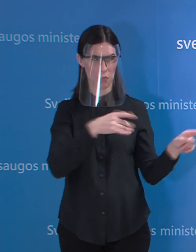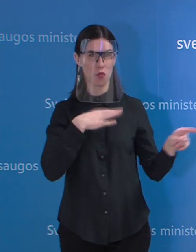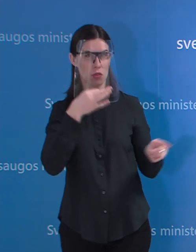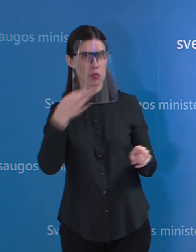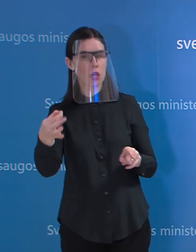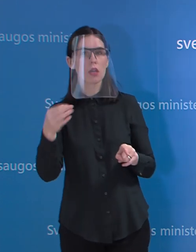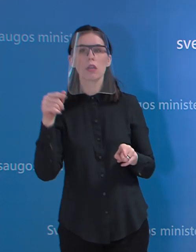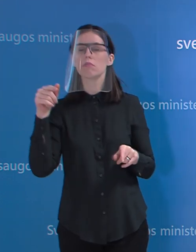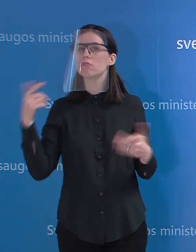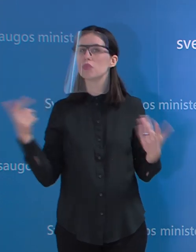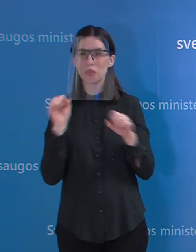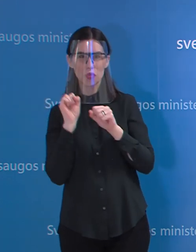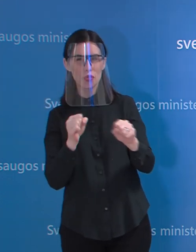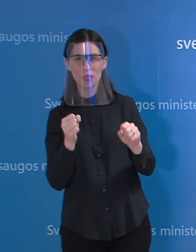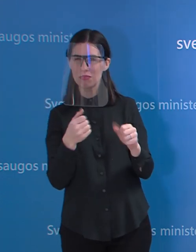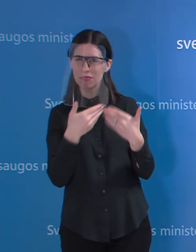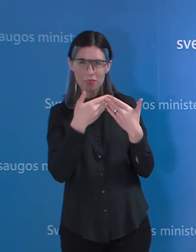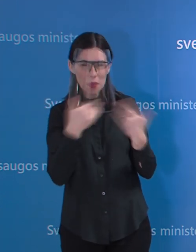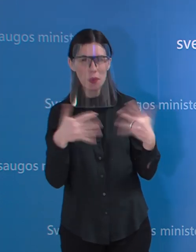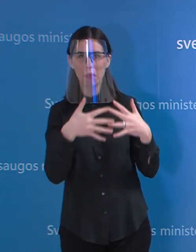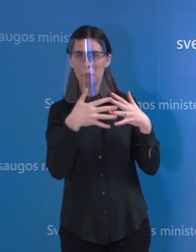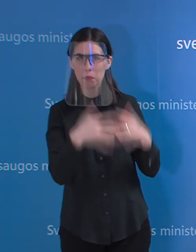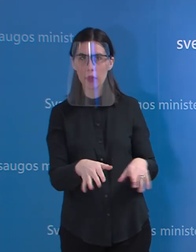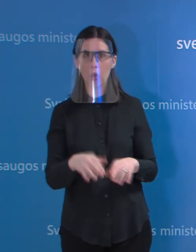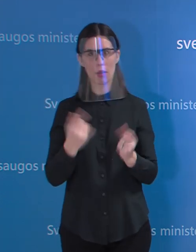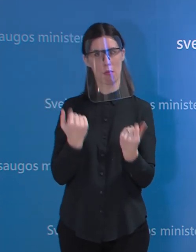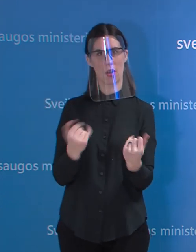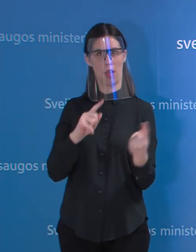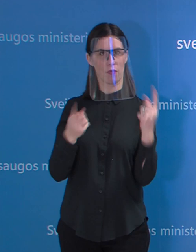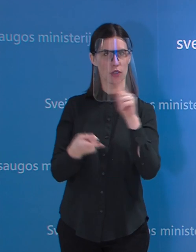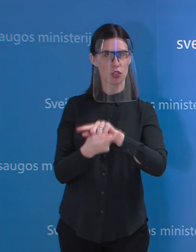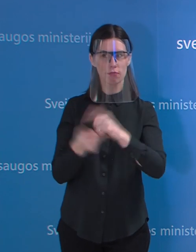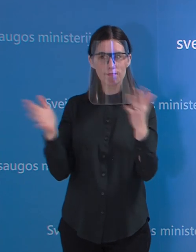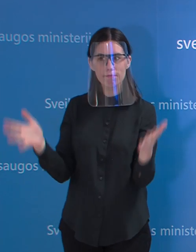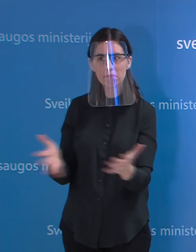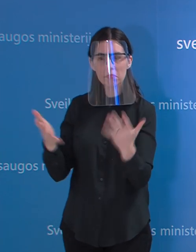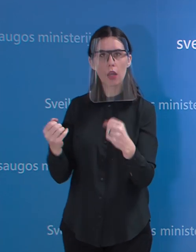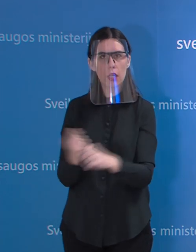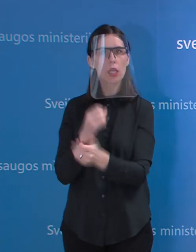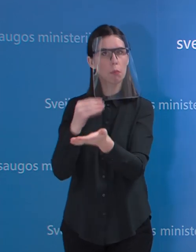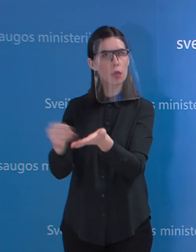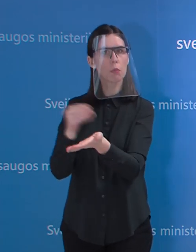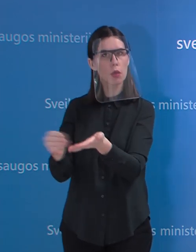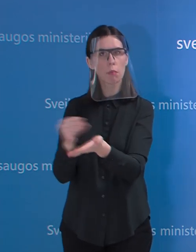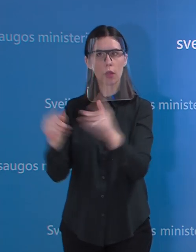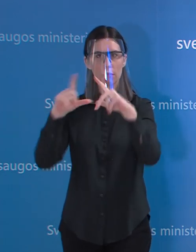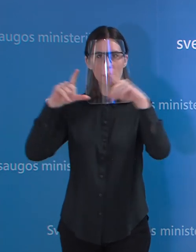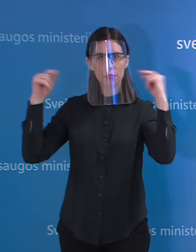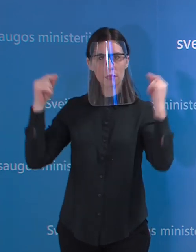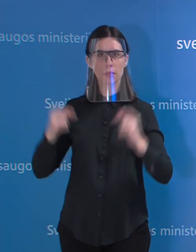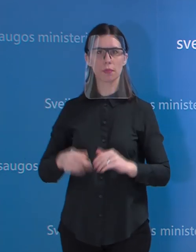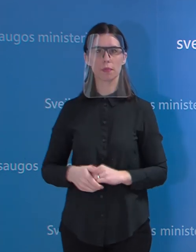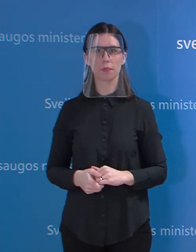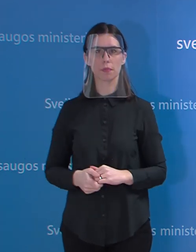nebeįmanoma nusipirkti. Ir pripažįstatė, kad raginimai gyventojams nepirkti kaukių buvo klaidinantis. Ne,